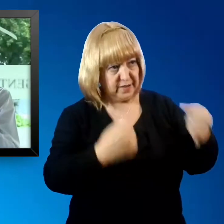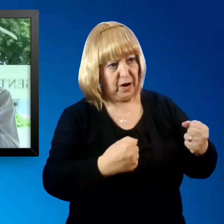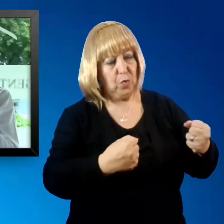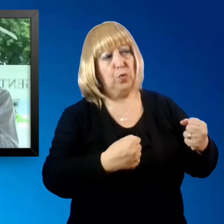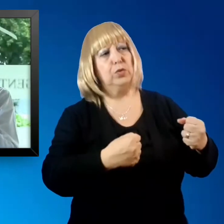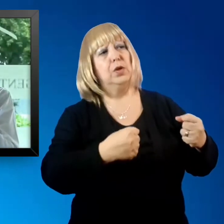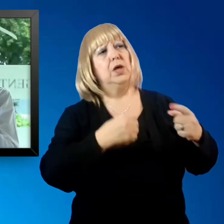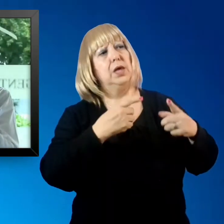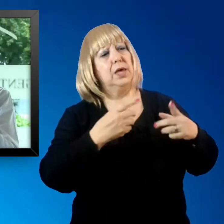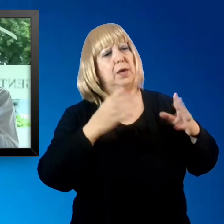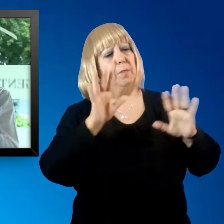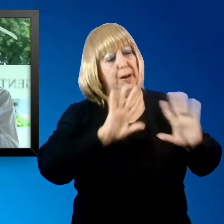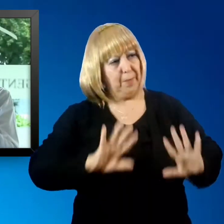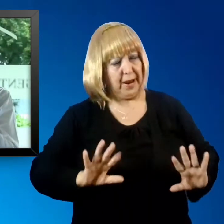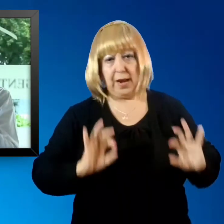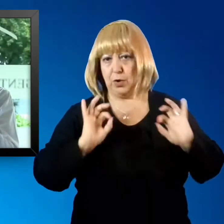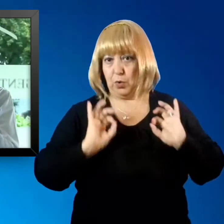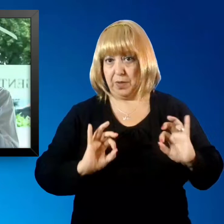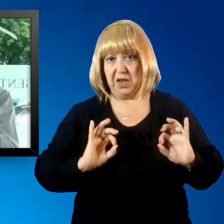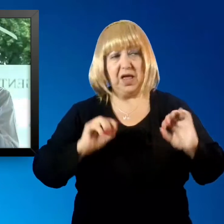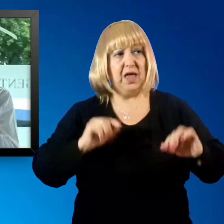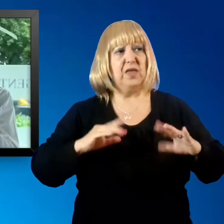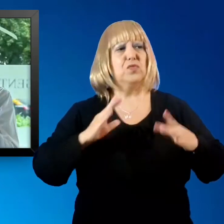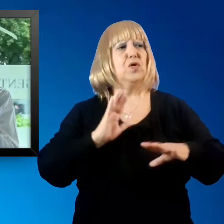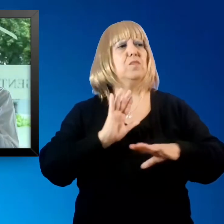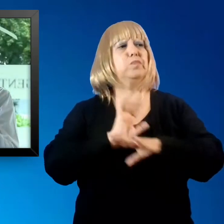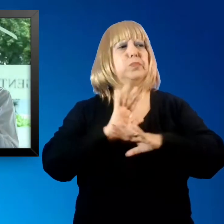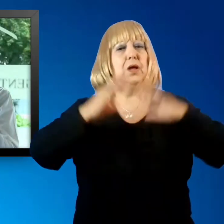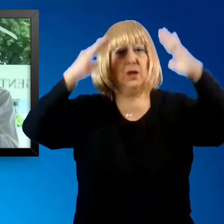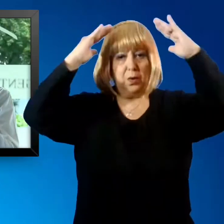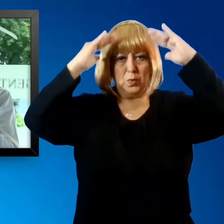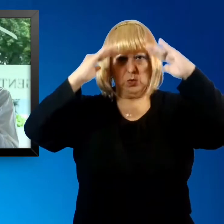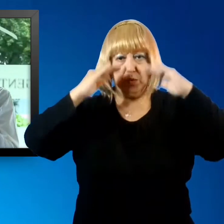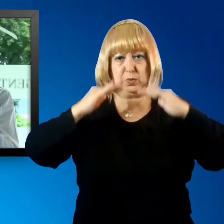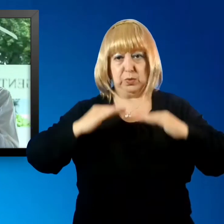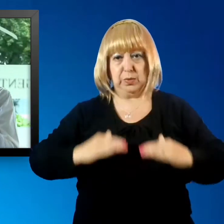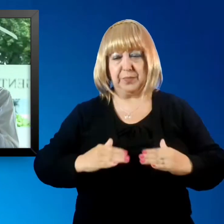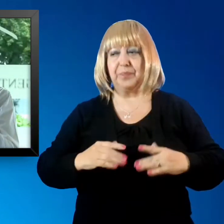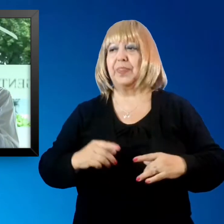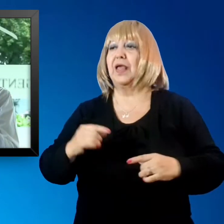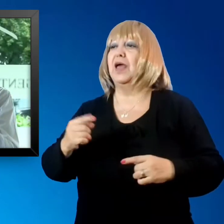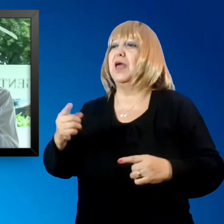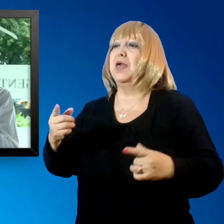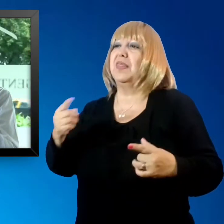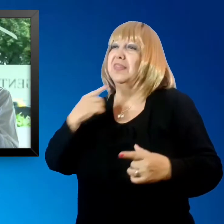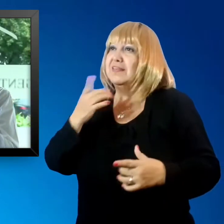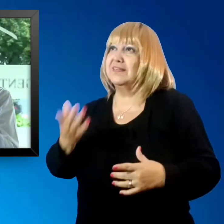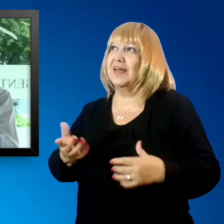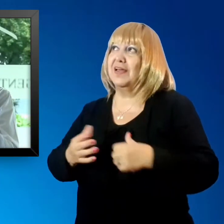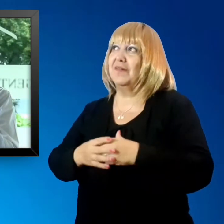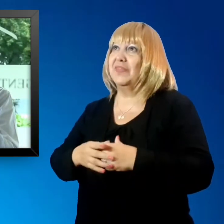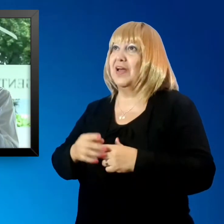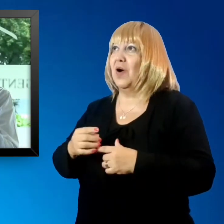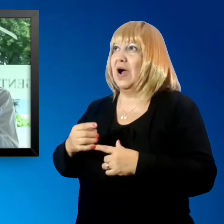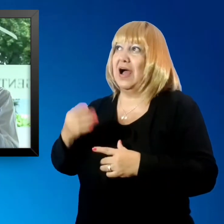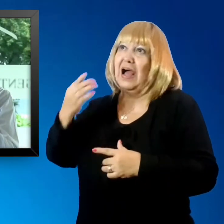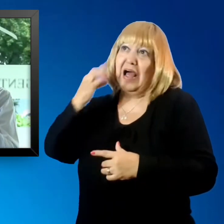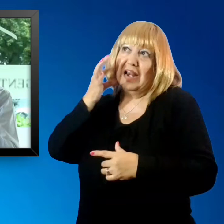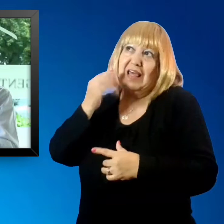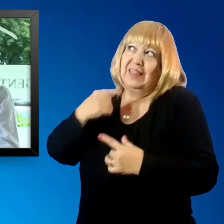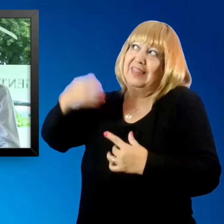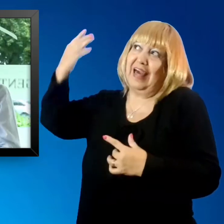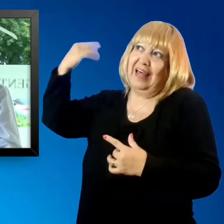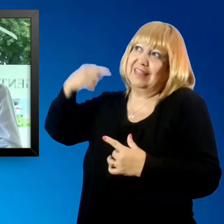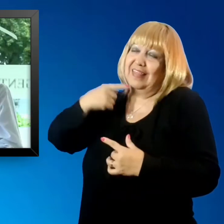bajar los niveles de ansiedad. Bueno, y una manera para ser más felices, alguna vez alguien dijo que era, por ejemplo, bajar los niveles de miedo, ¿no?